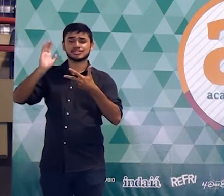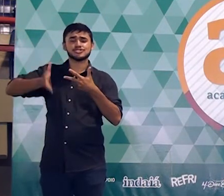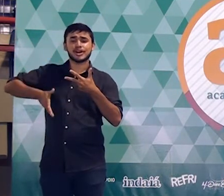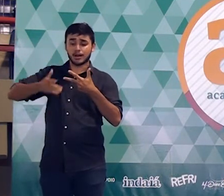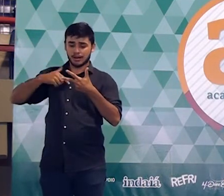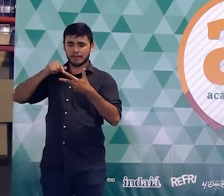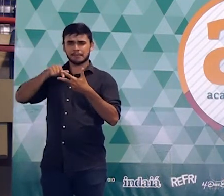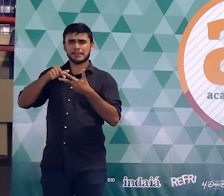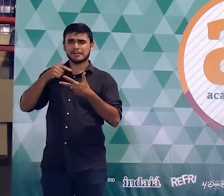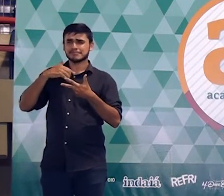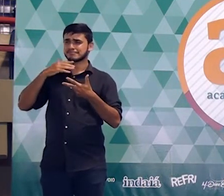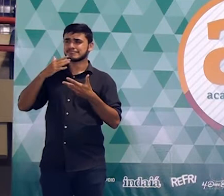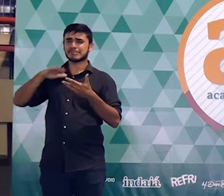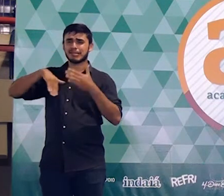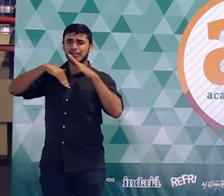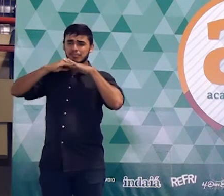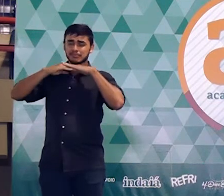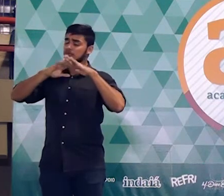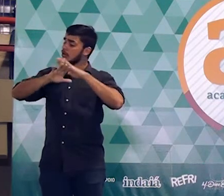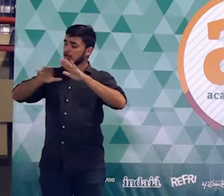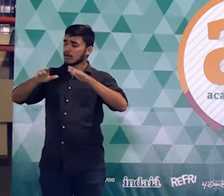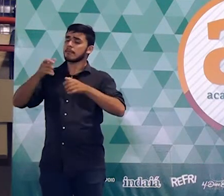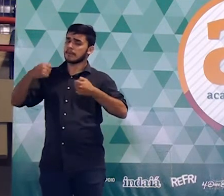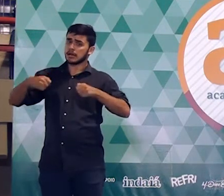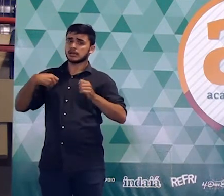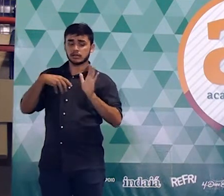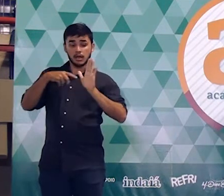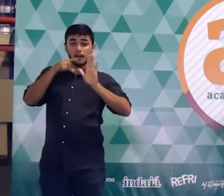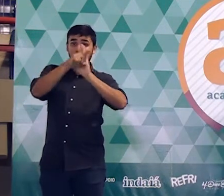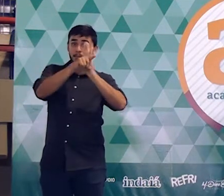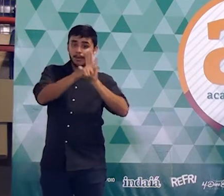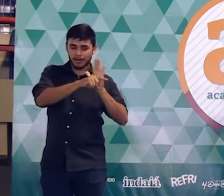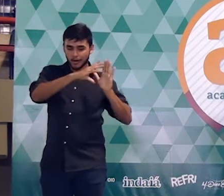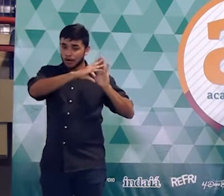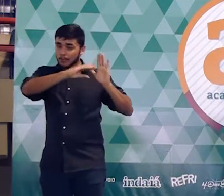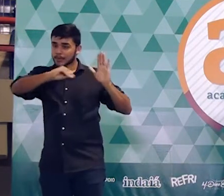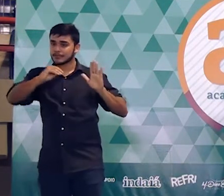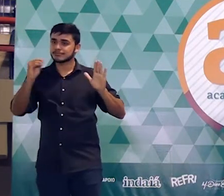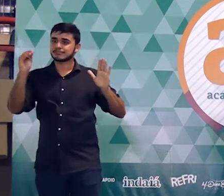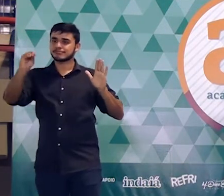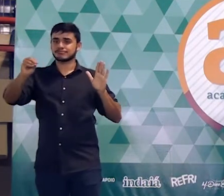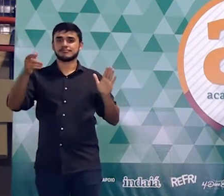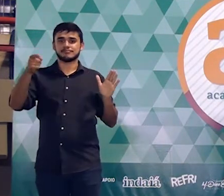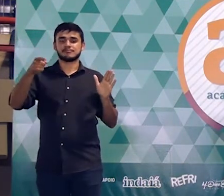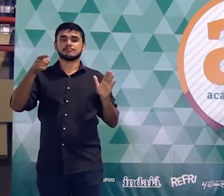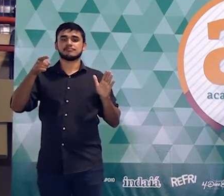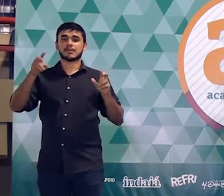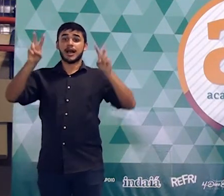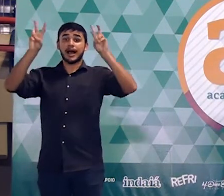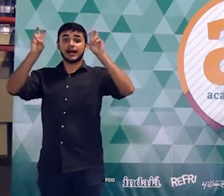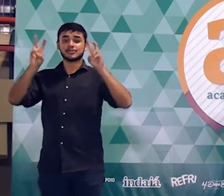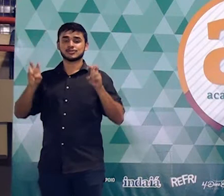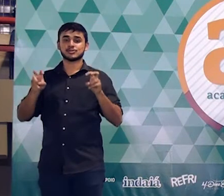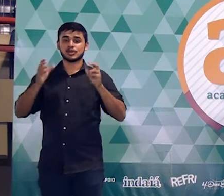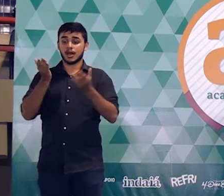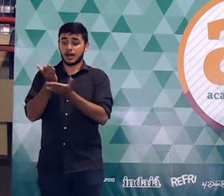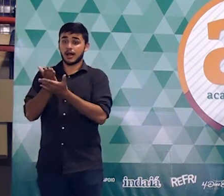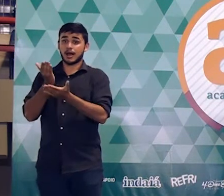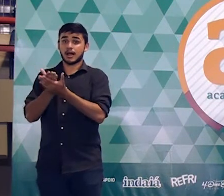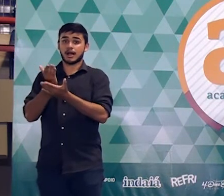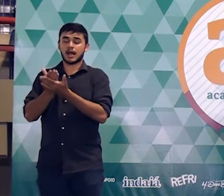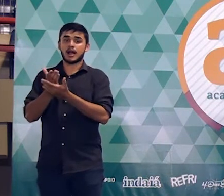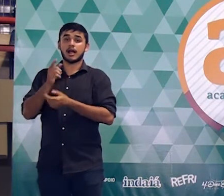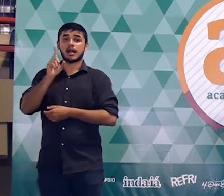gente fosse trabalhar com vocês a quantidade de aulas que a gente tem para ver o conteúdo inteiro de matemática, era